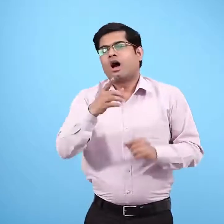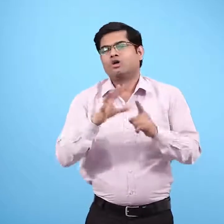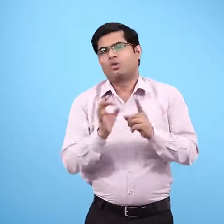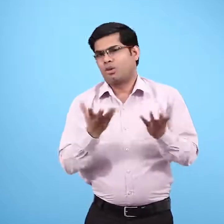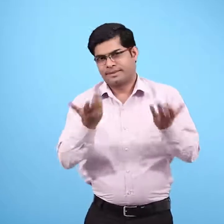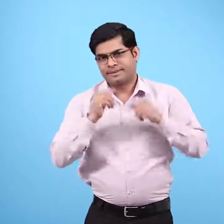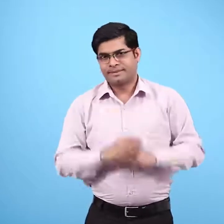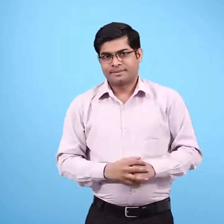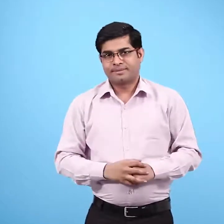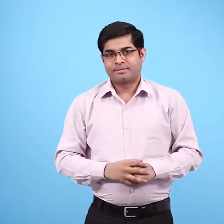अब क्या था?